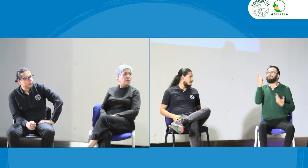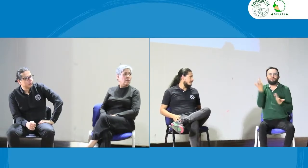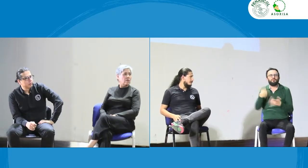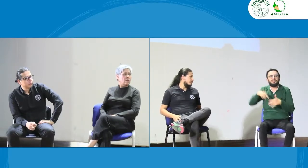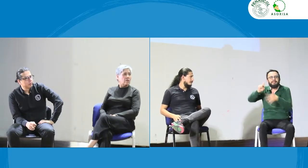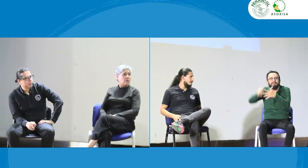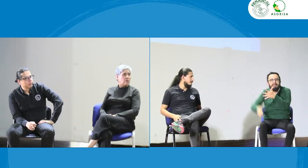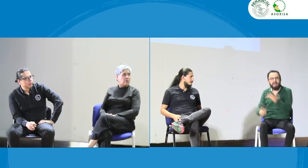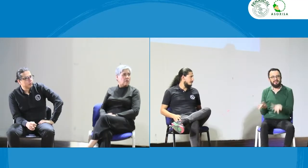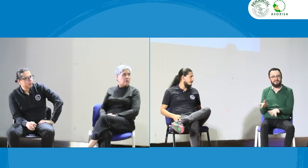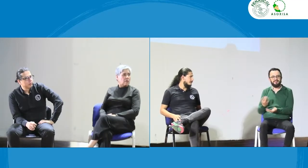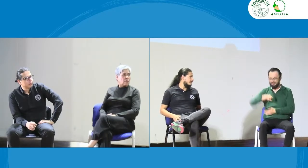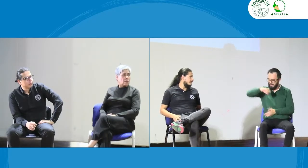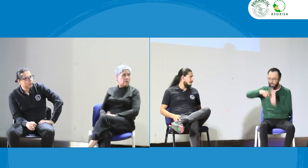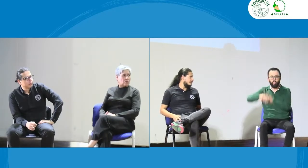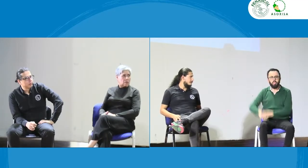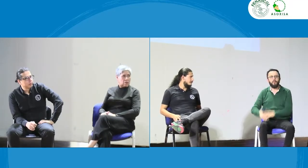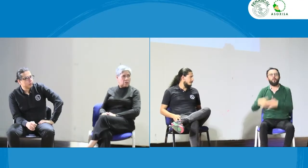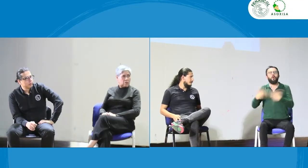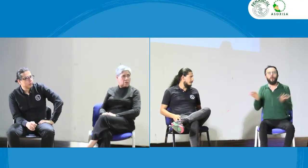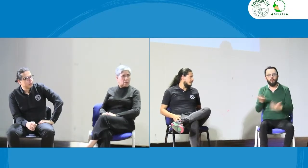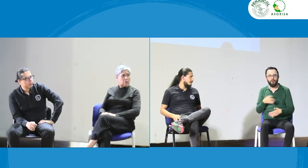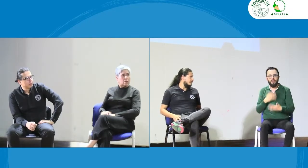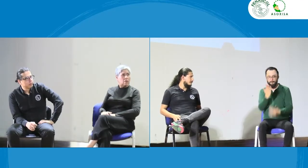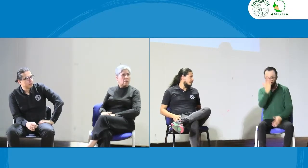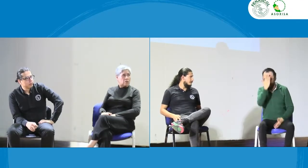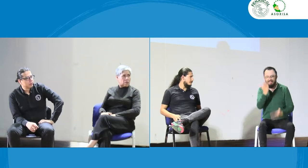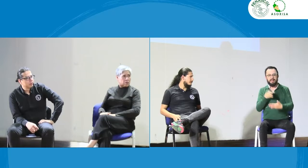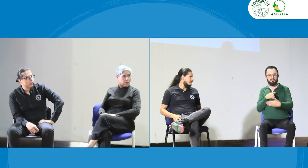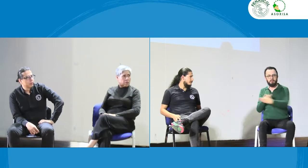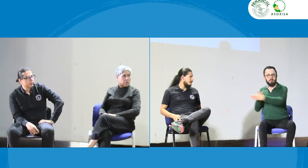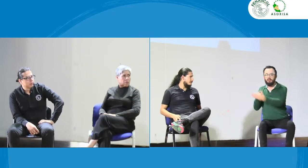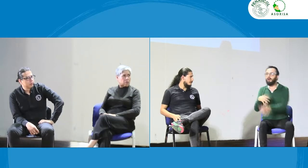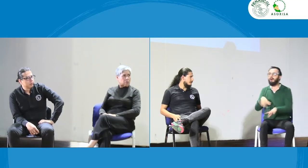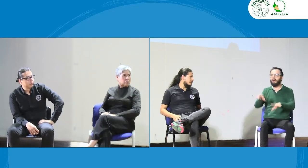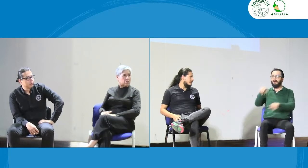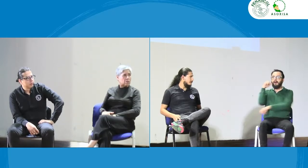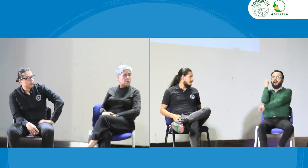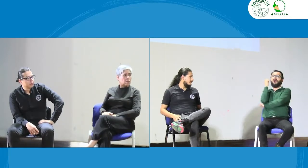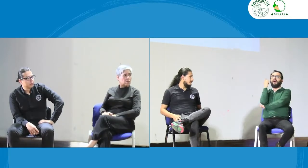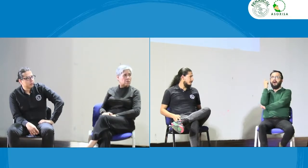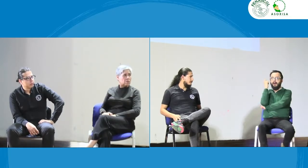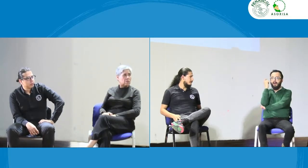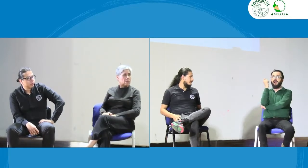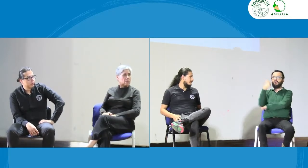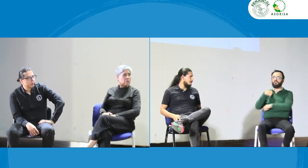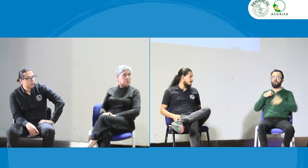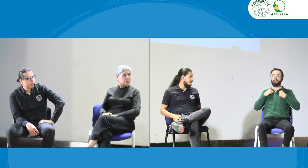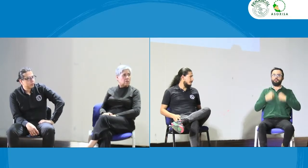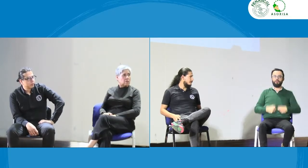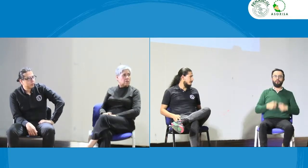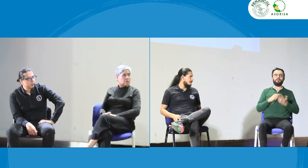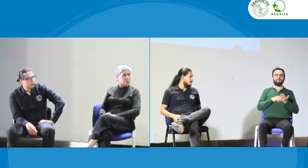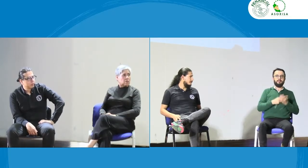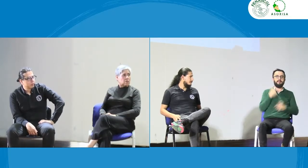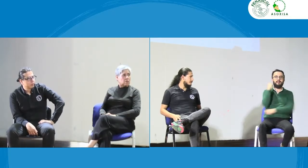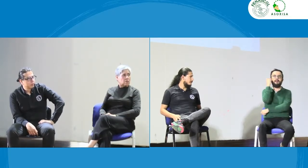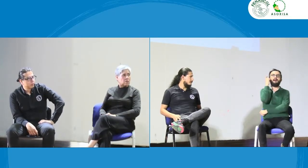que reconozcamos las necesidades de la comunidad y veamos por qué seguridad de los derechos, porque hay las reglas y que claramente entendemos